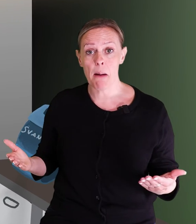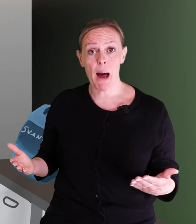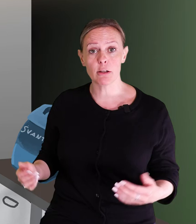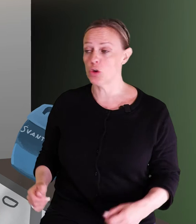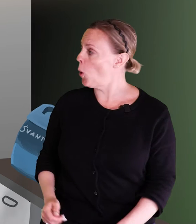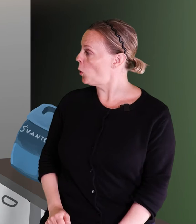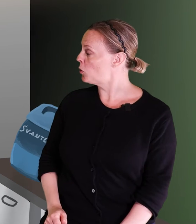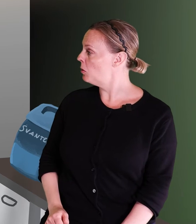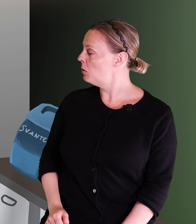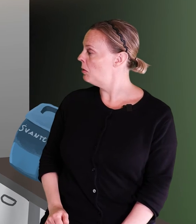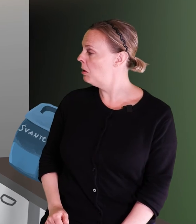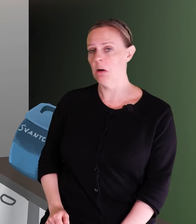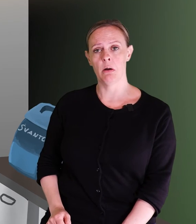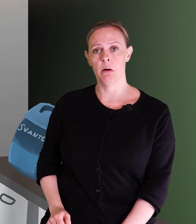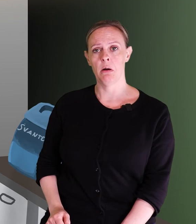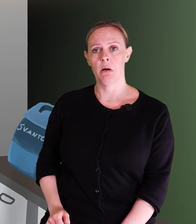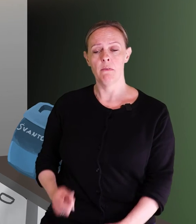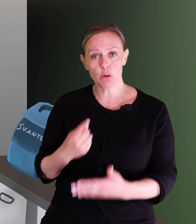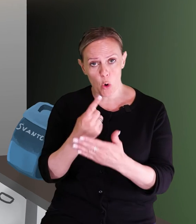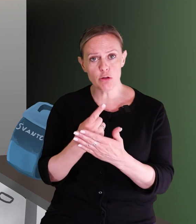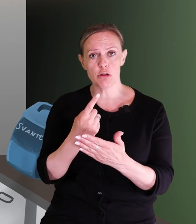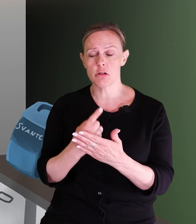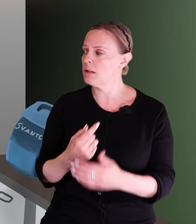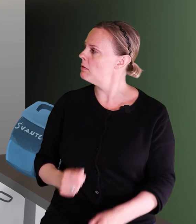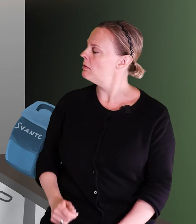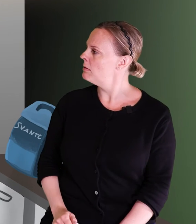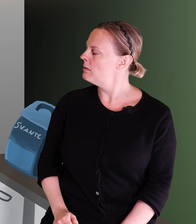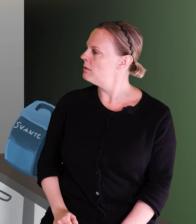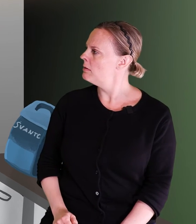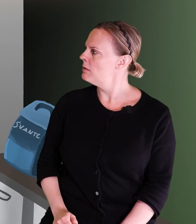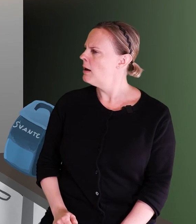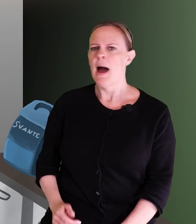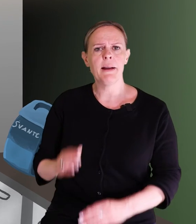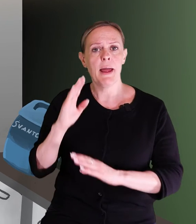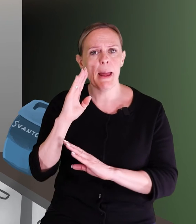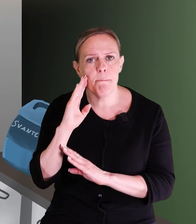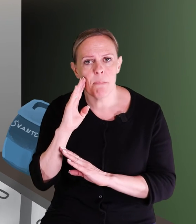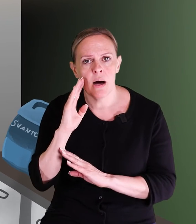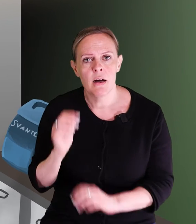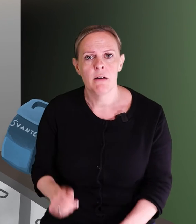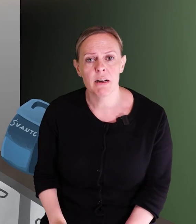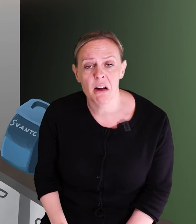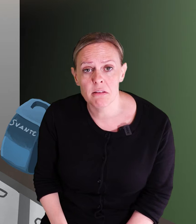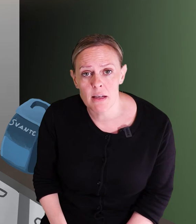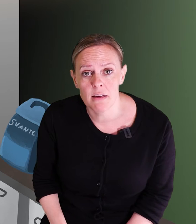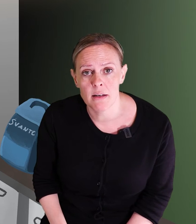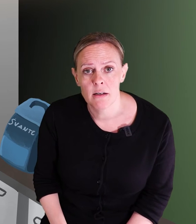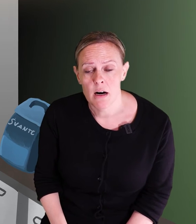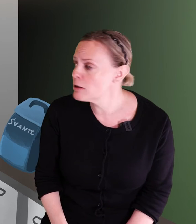ha märkt något. Vad konstigt. Här hemma verkar tiden ha